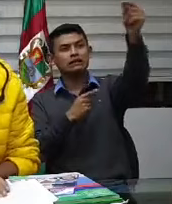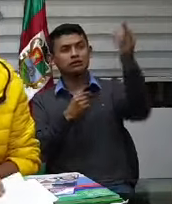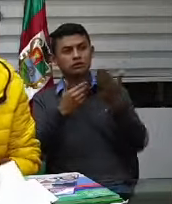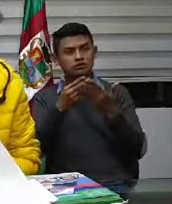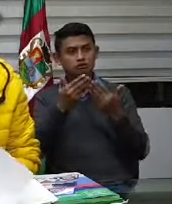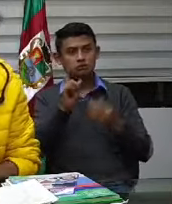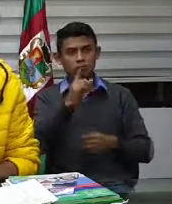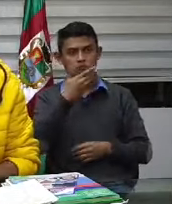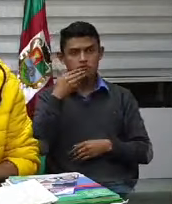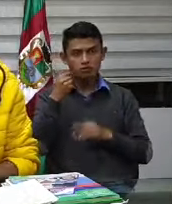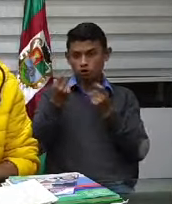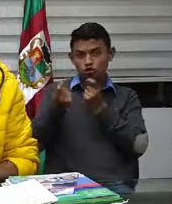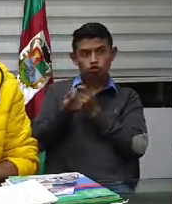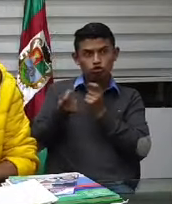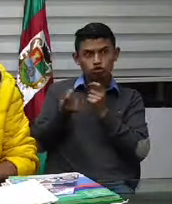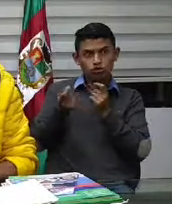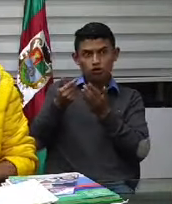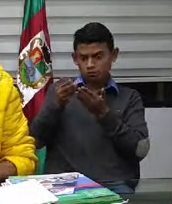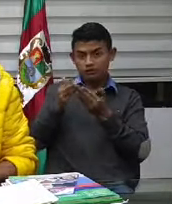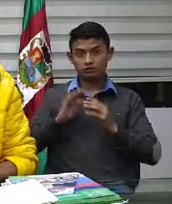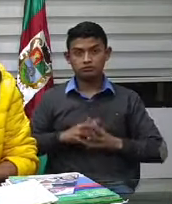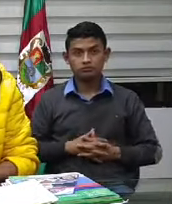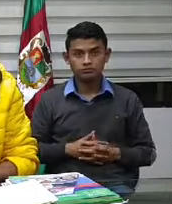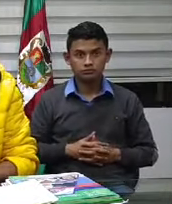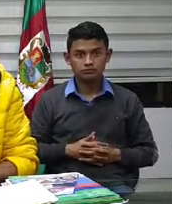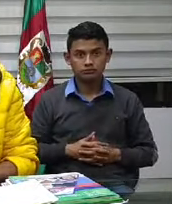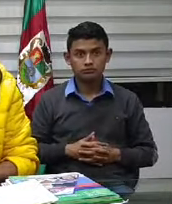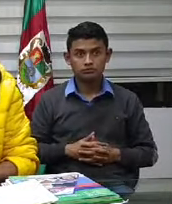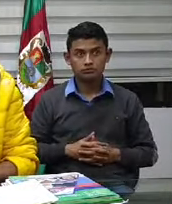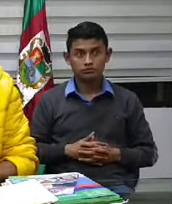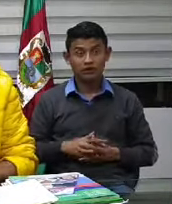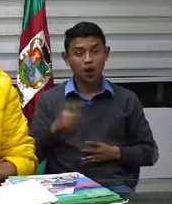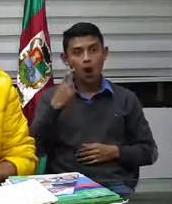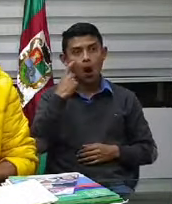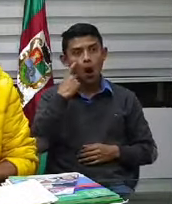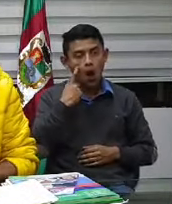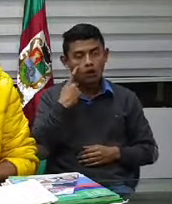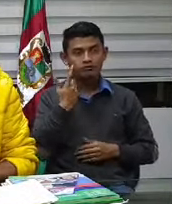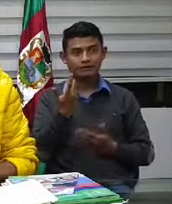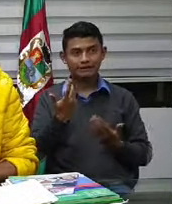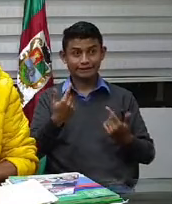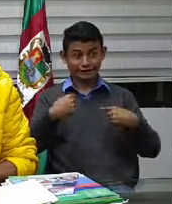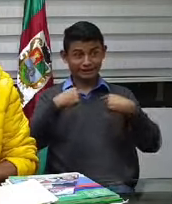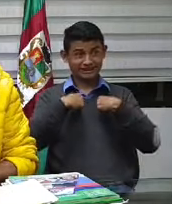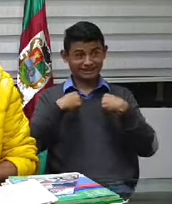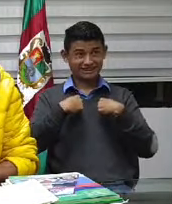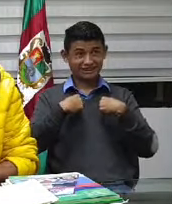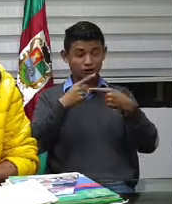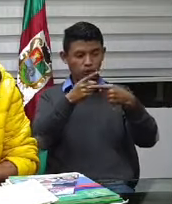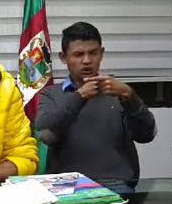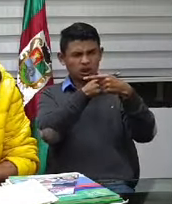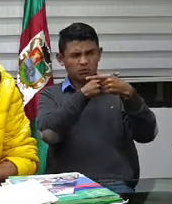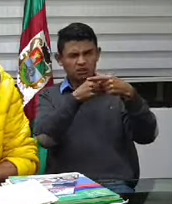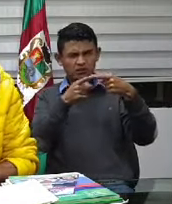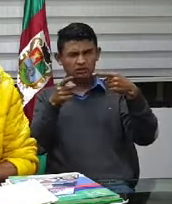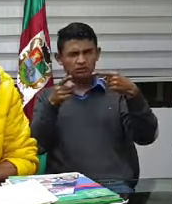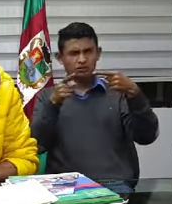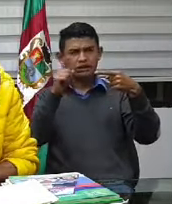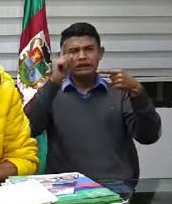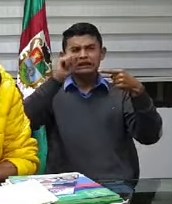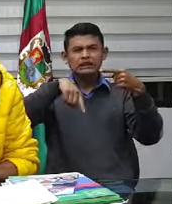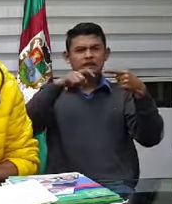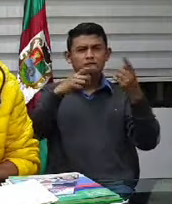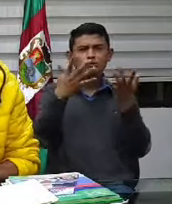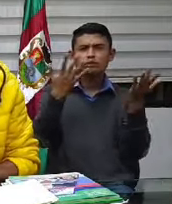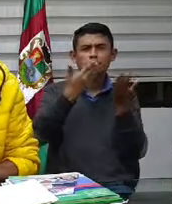beneficiar también esta nueva medida de pico y cédula? Que nos programemos un poco. Que si sabemos que los que mañana son el